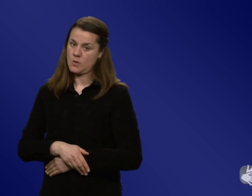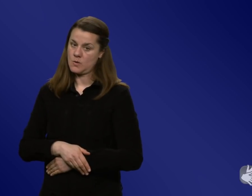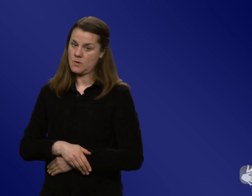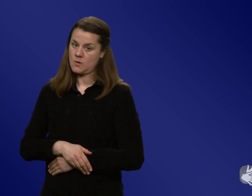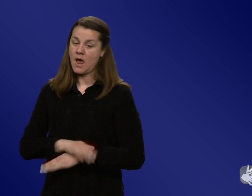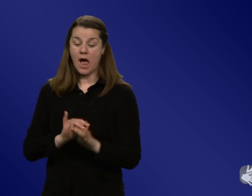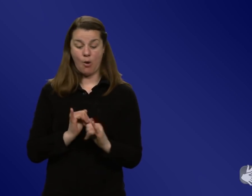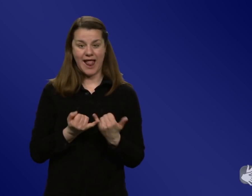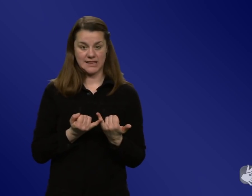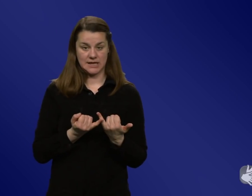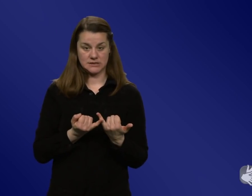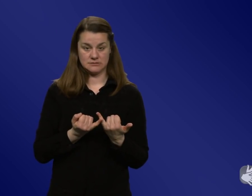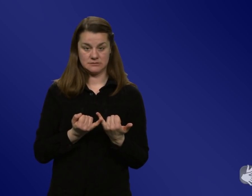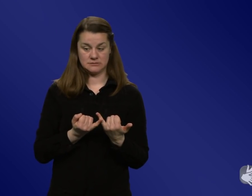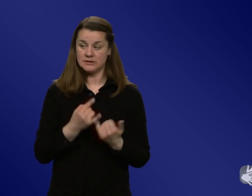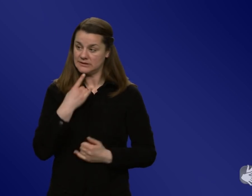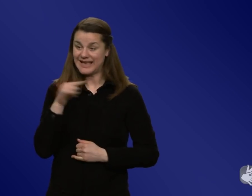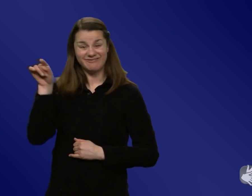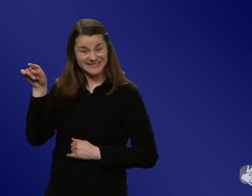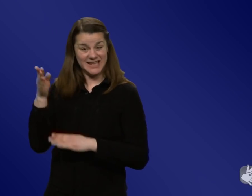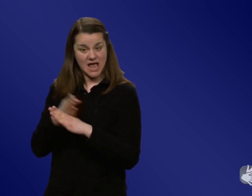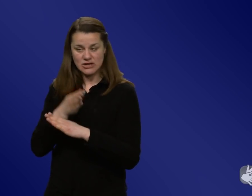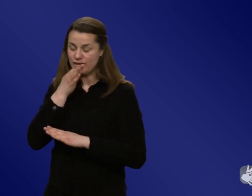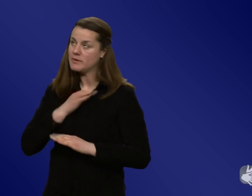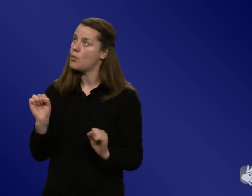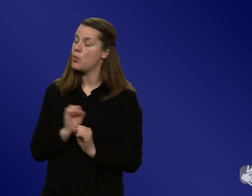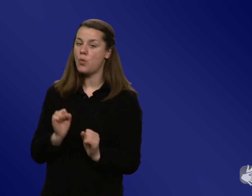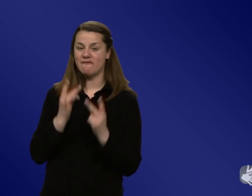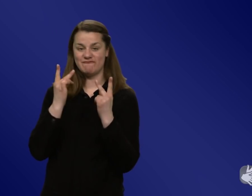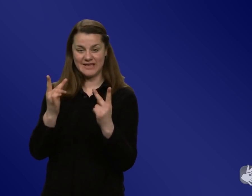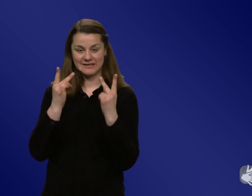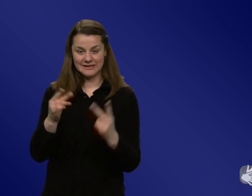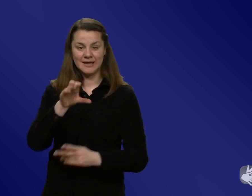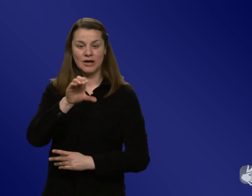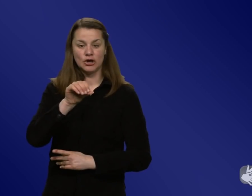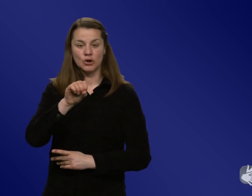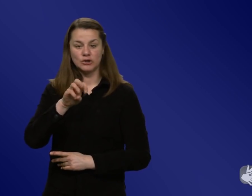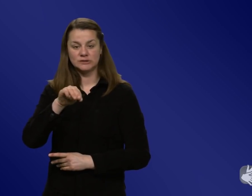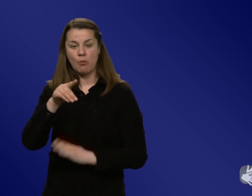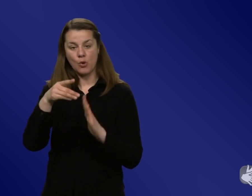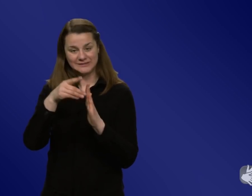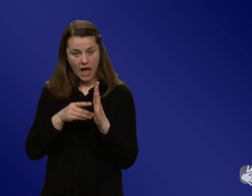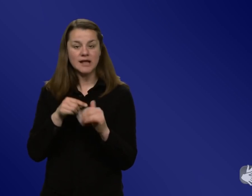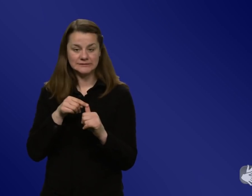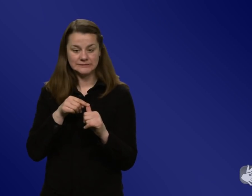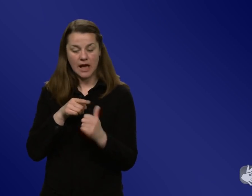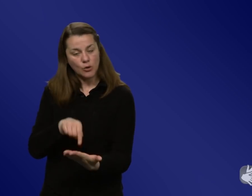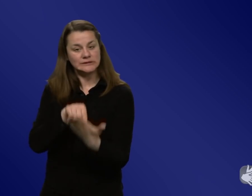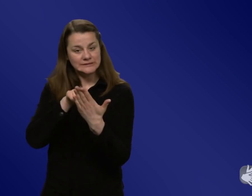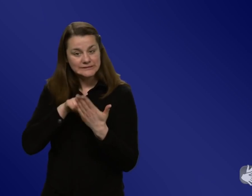sagen, das ist für mich total relevant, was die STIKO sagt. Wir haben dann allerdings gesehen, dass das nicht mit der Impfentscheidung zusammenhing, ob sie das machen wollen